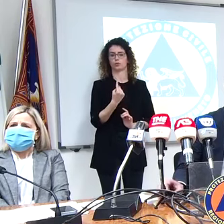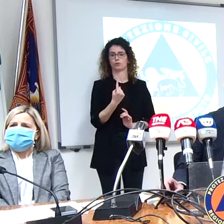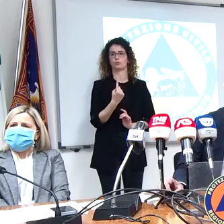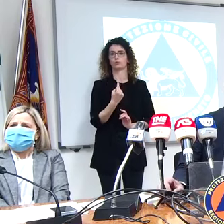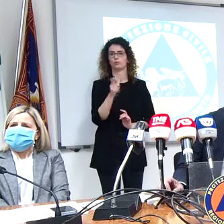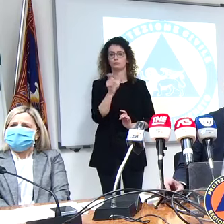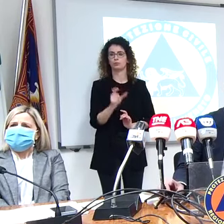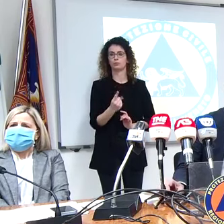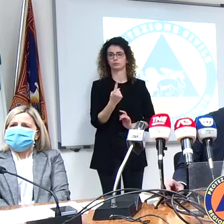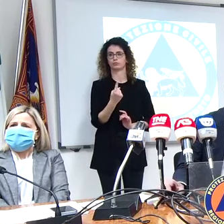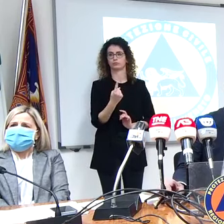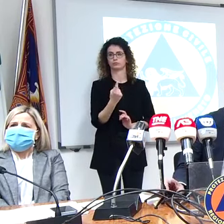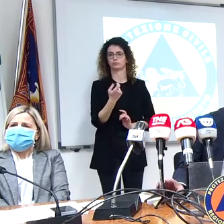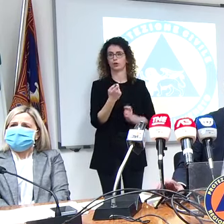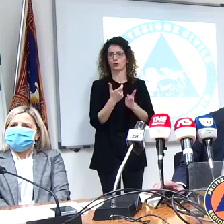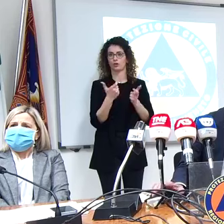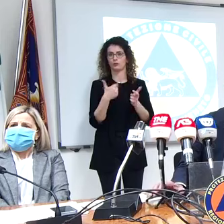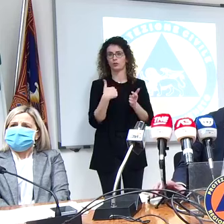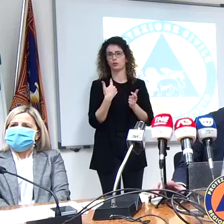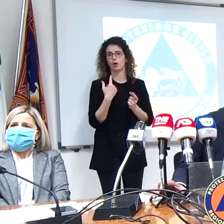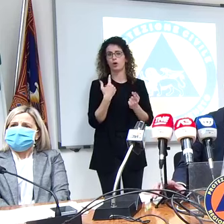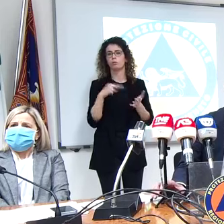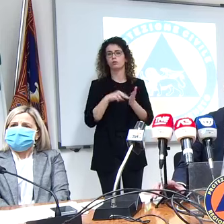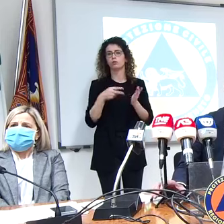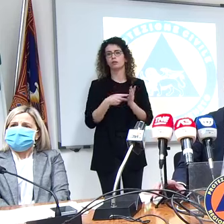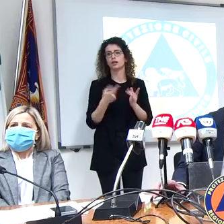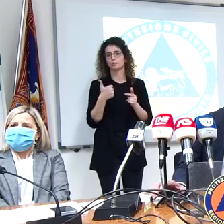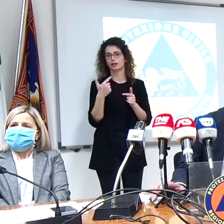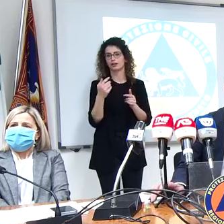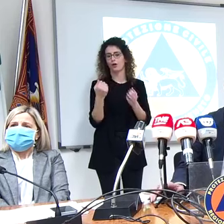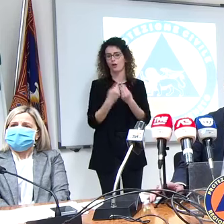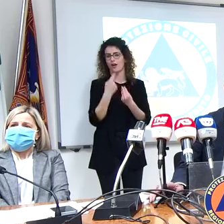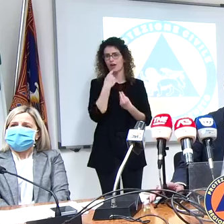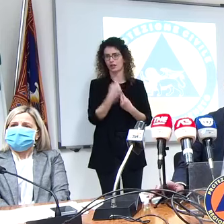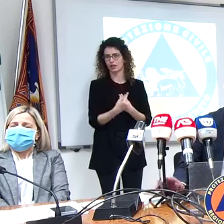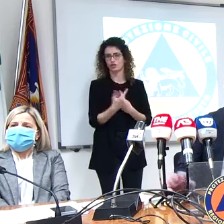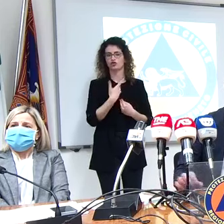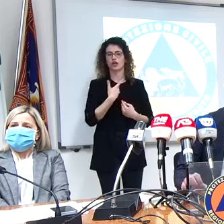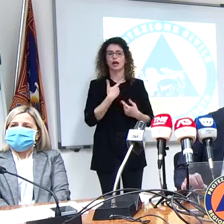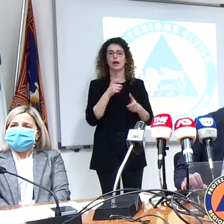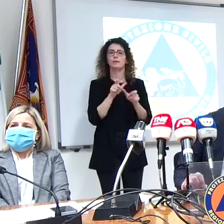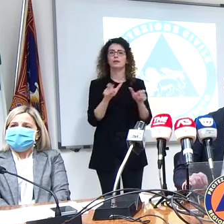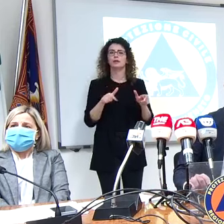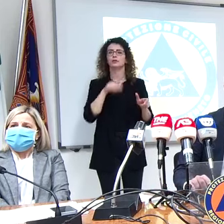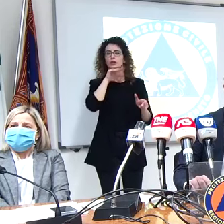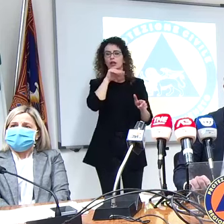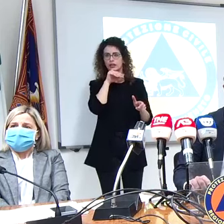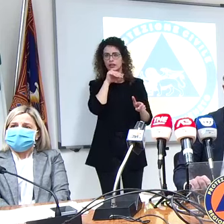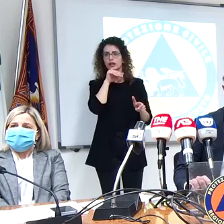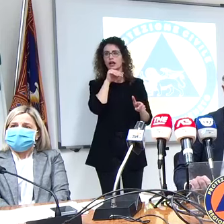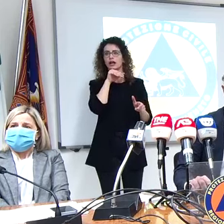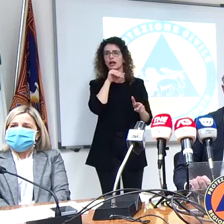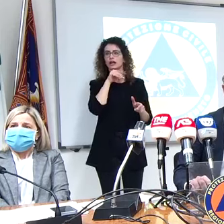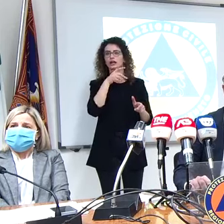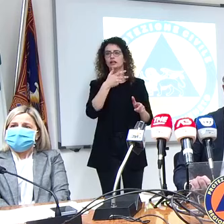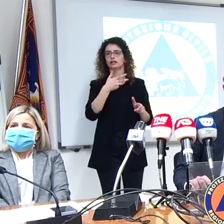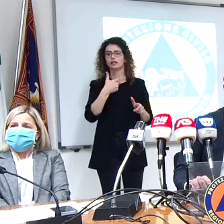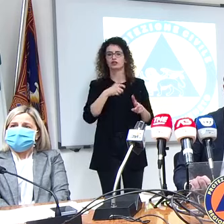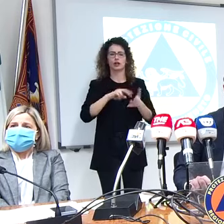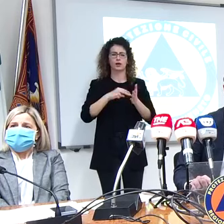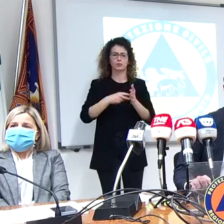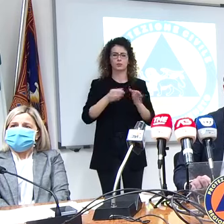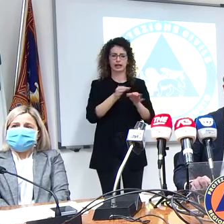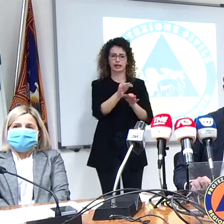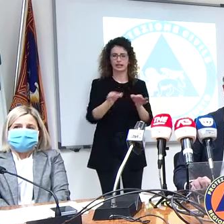c esattamente il problema che descriveva la collega. C'è persone anziane che sono state invitate a vaccinarsi, peraltro lì c'è il nodo delle isole, quindi con gli